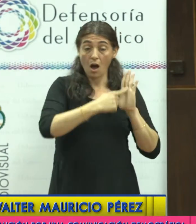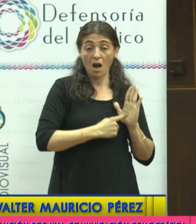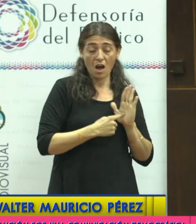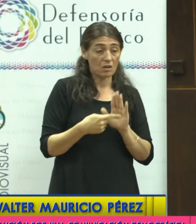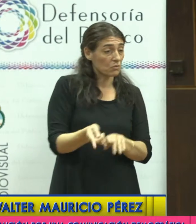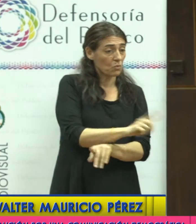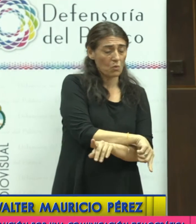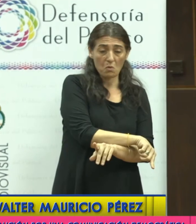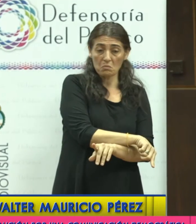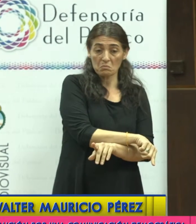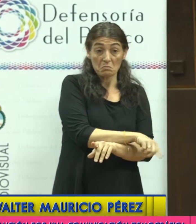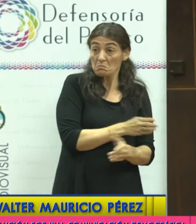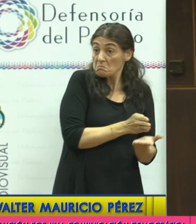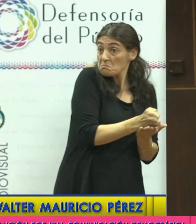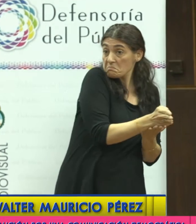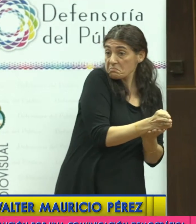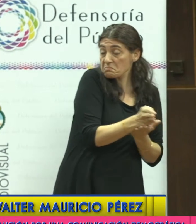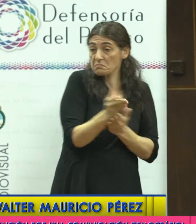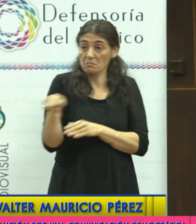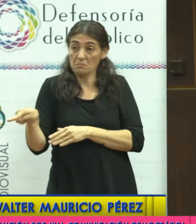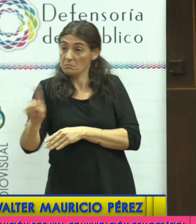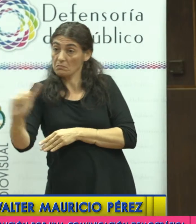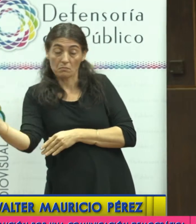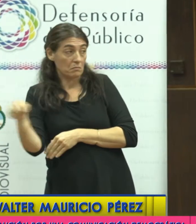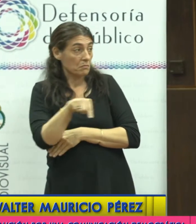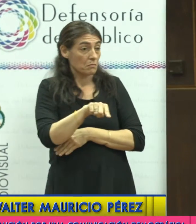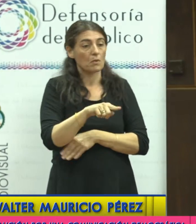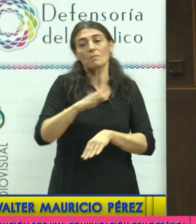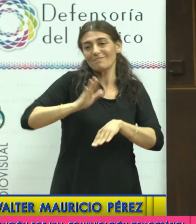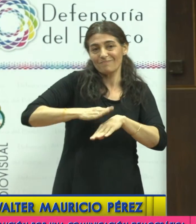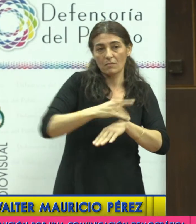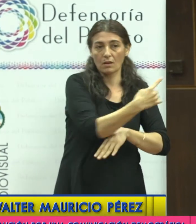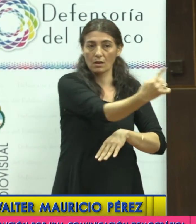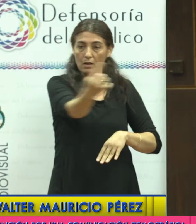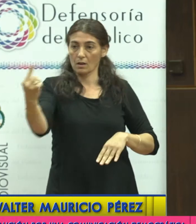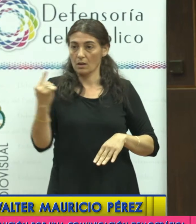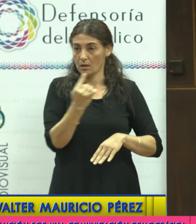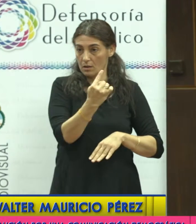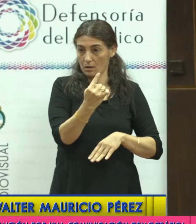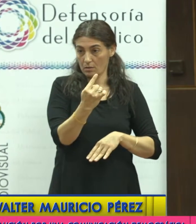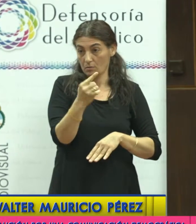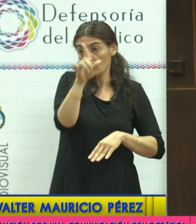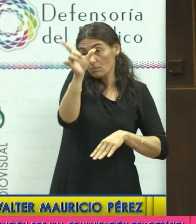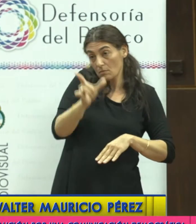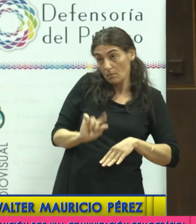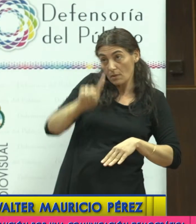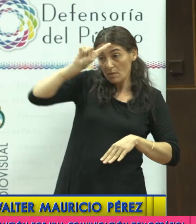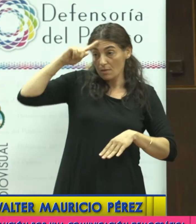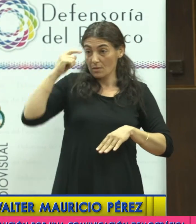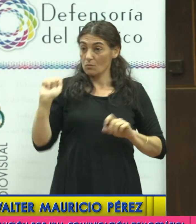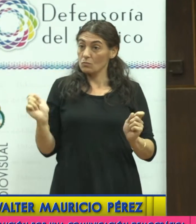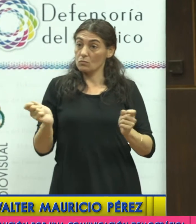responsabilidad nuestra de este Estado nacional y popular, de este nuevo Estado que estamos construyendo